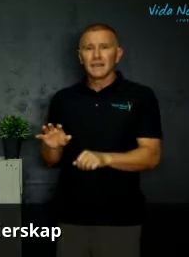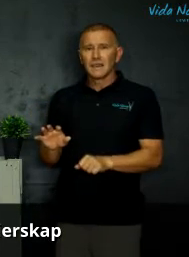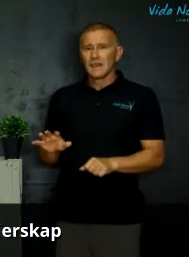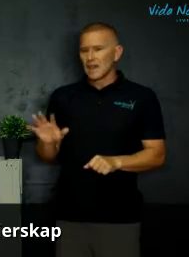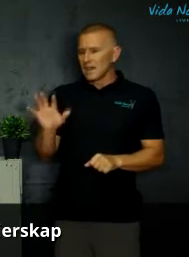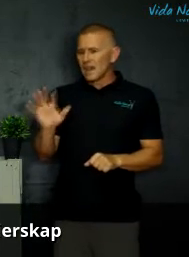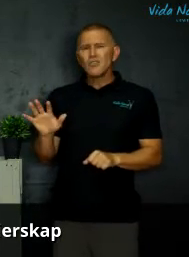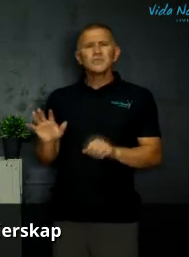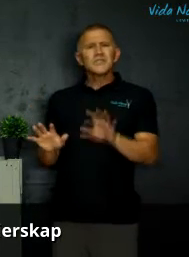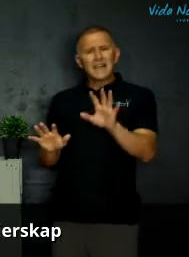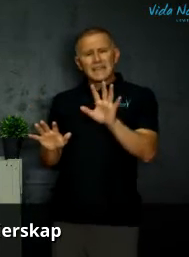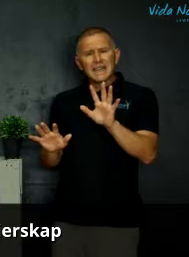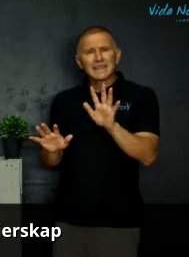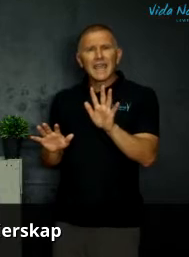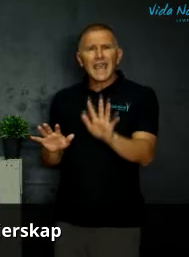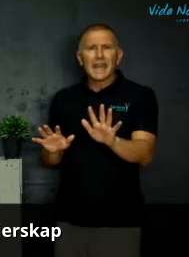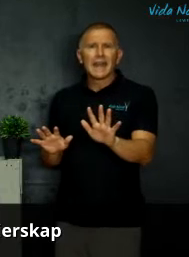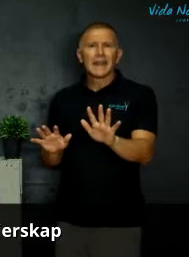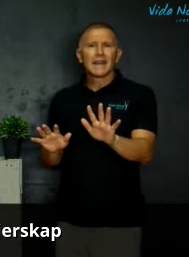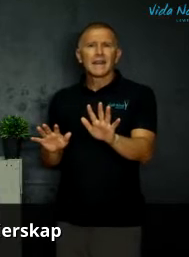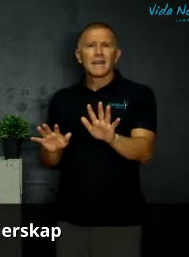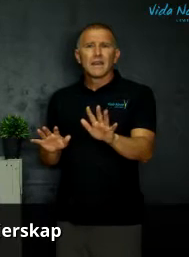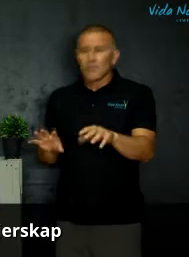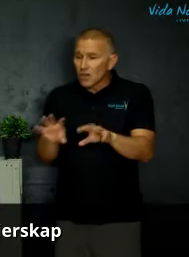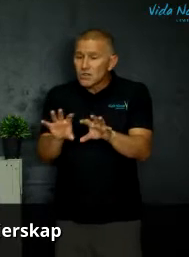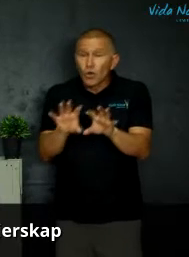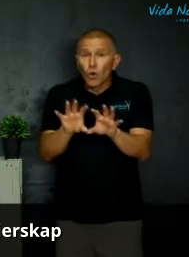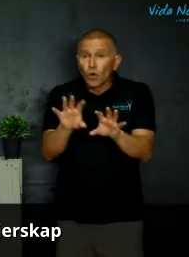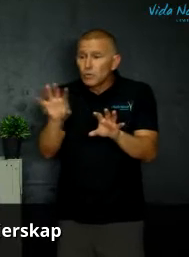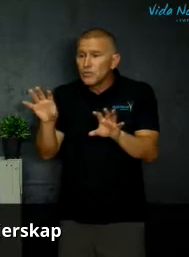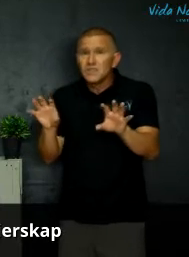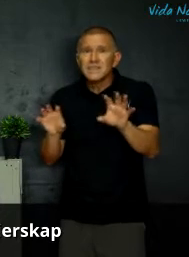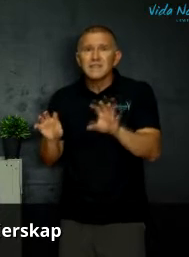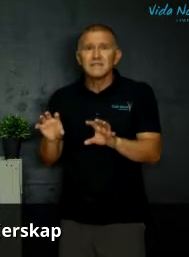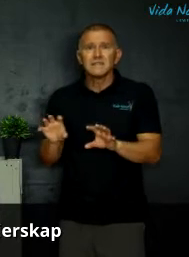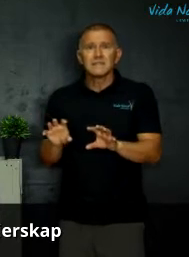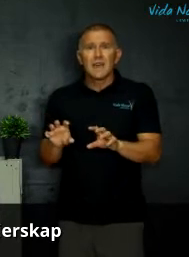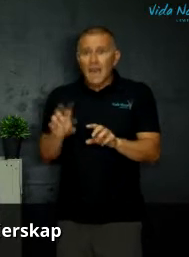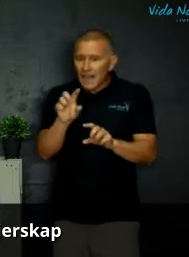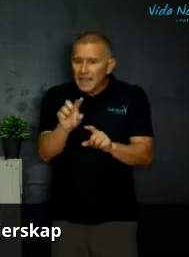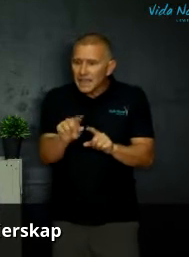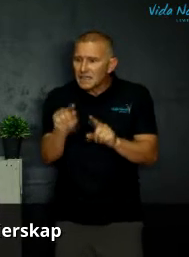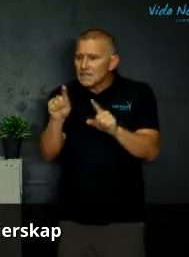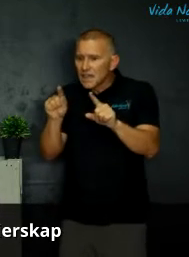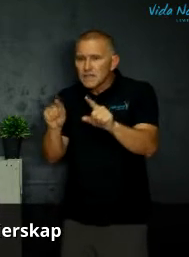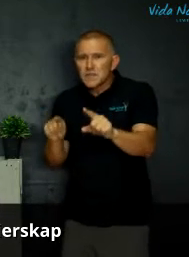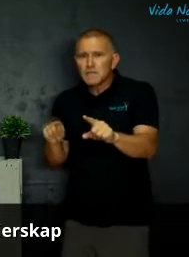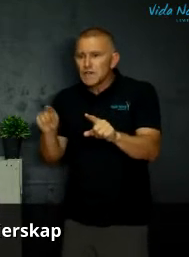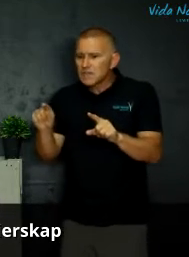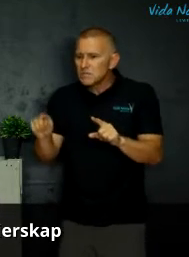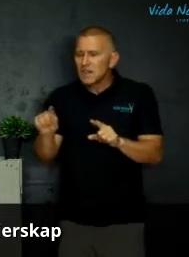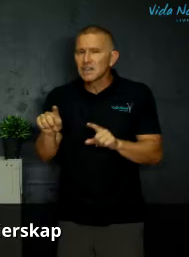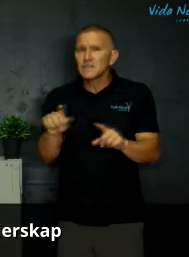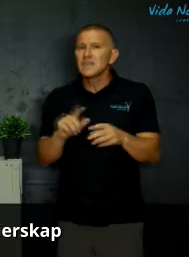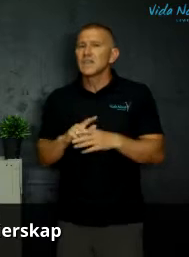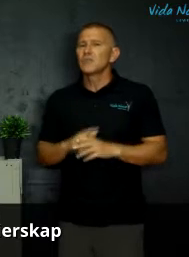die coach moet sy atleet ken want daar is rol posities en hy kies spesifieke spelers versekere